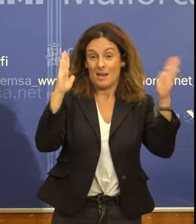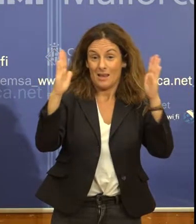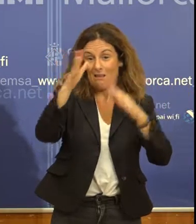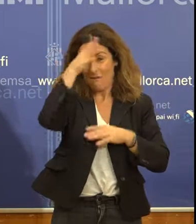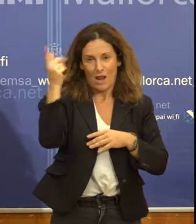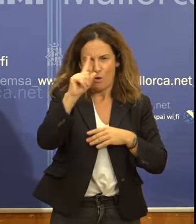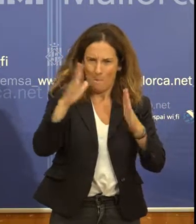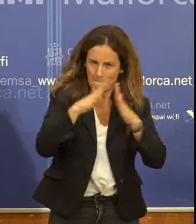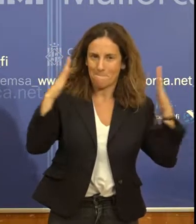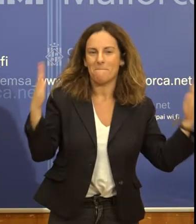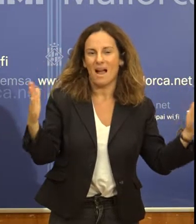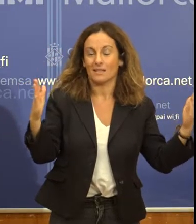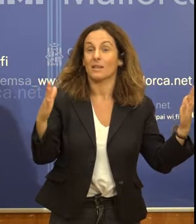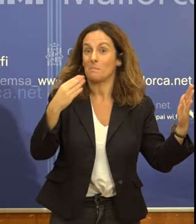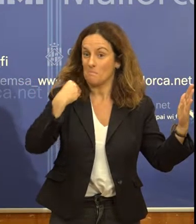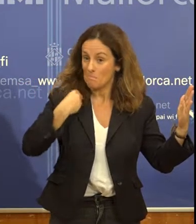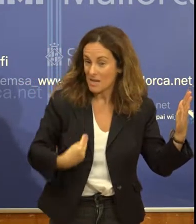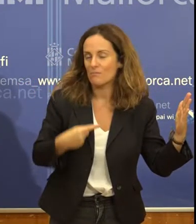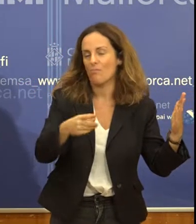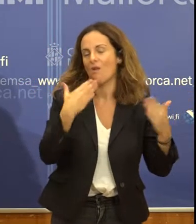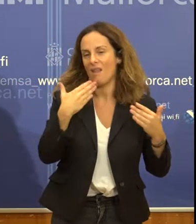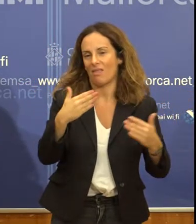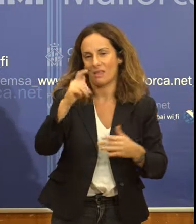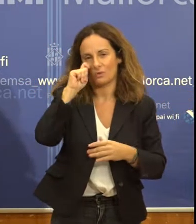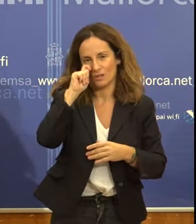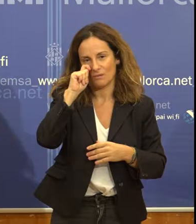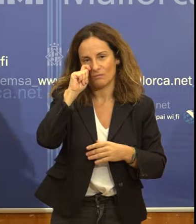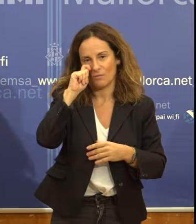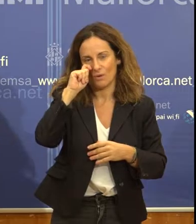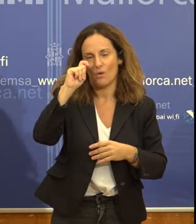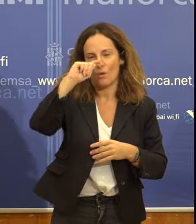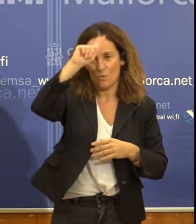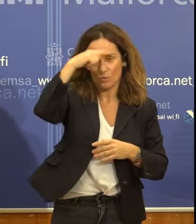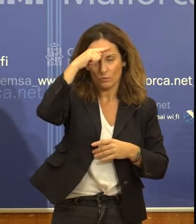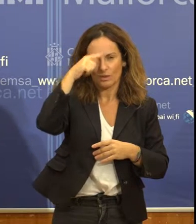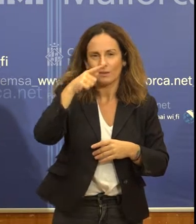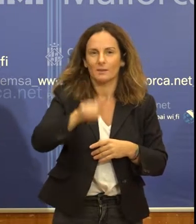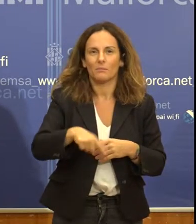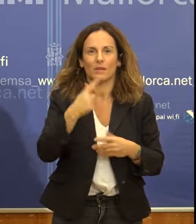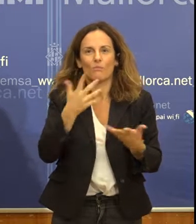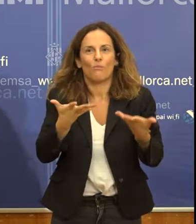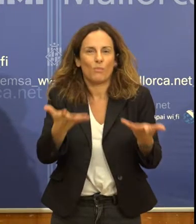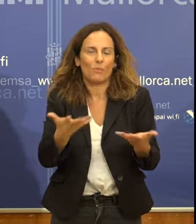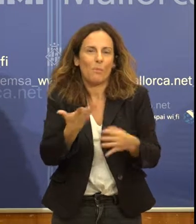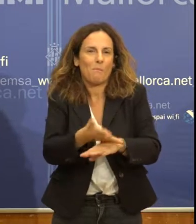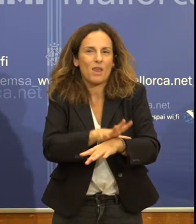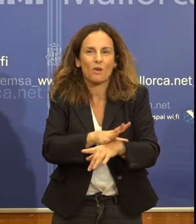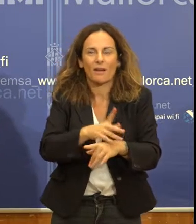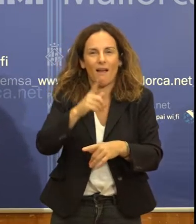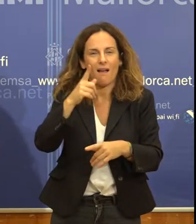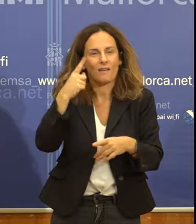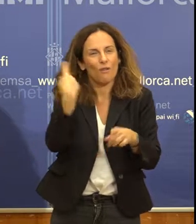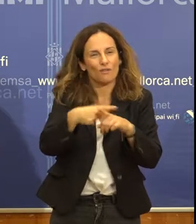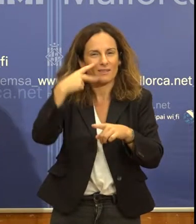la pressió del turisme al llarg de tot l'any. Potenciam una Mallorca diferent, la Mallorca de les experiències i potenciam un turisme